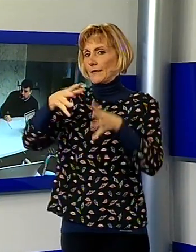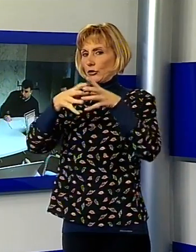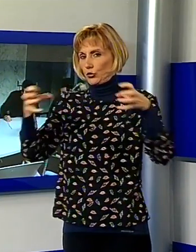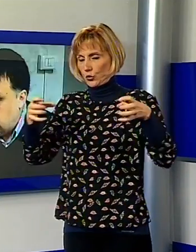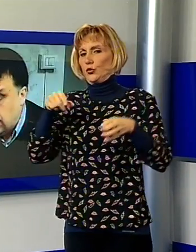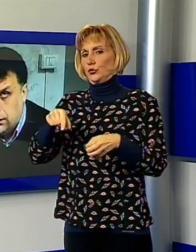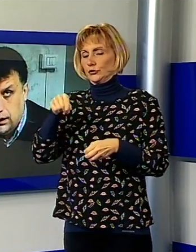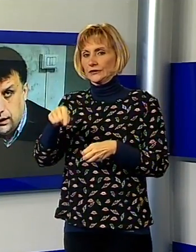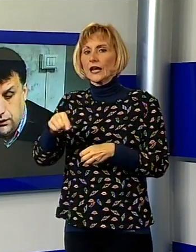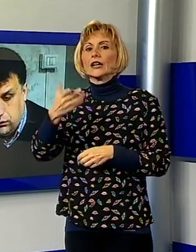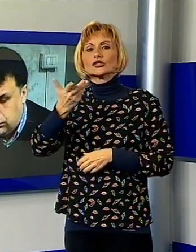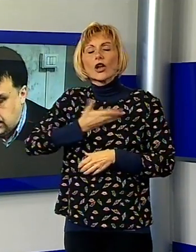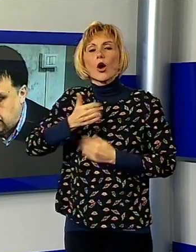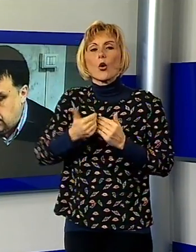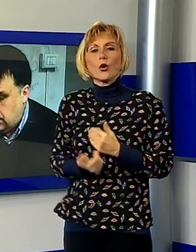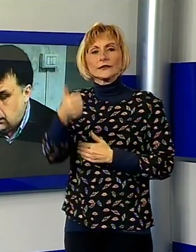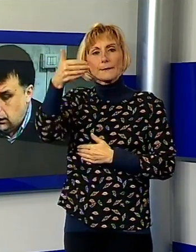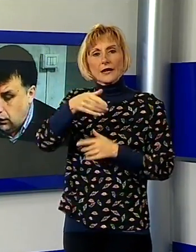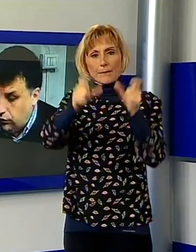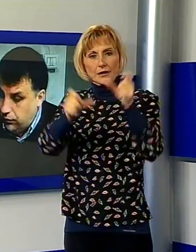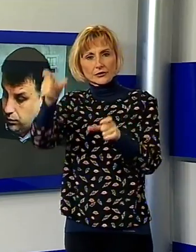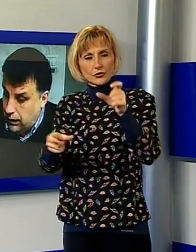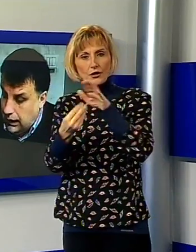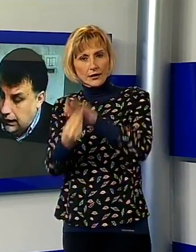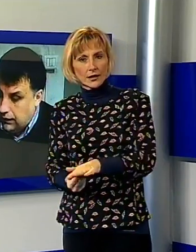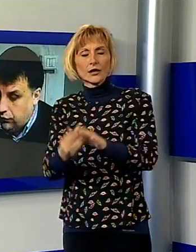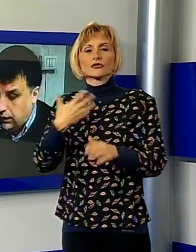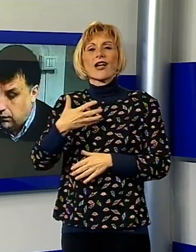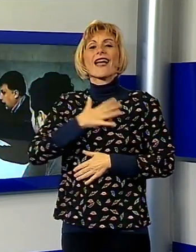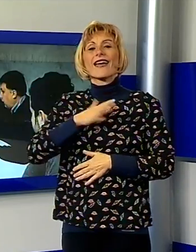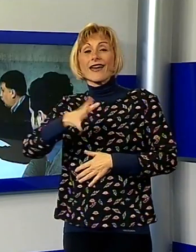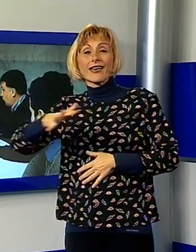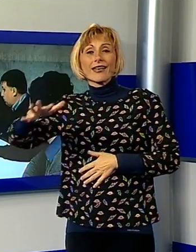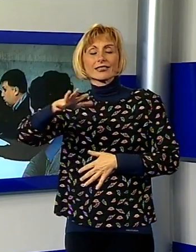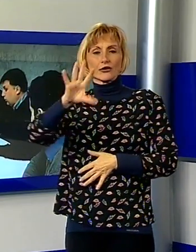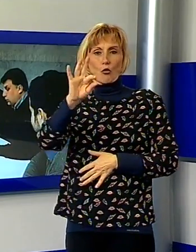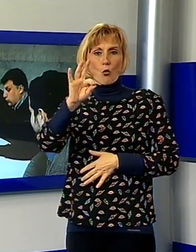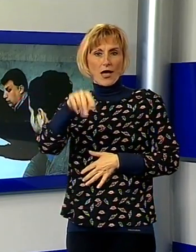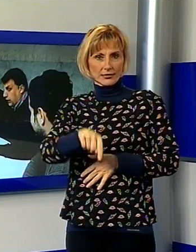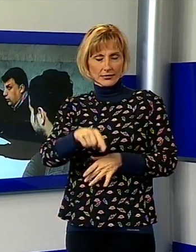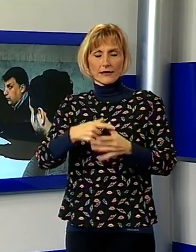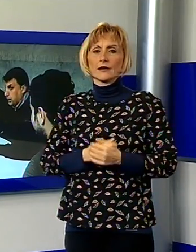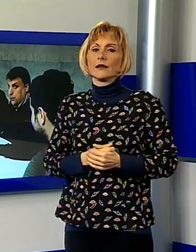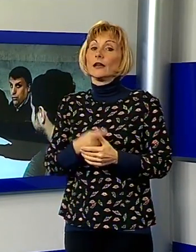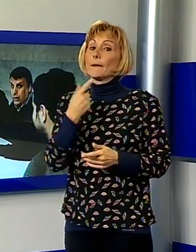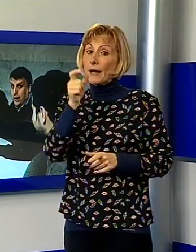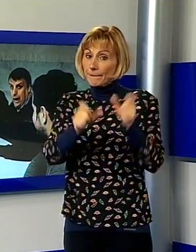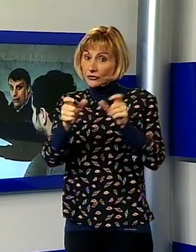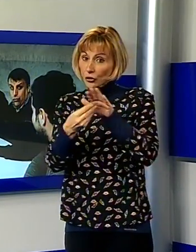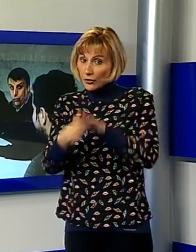contano oltre 1000 addetti con un'età media di 50 anni. Una carenza storica evidenziata anche dalla filea CGL. Con questo